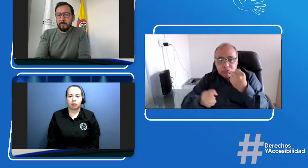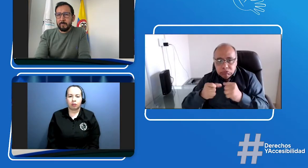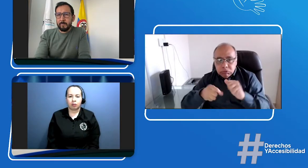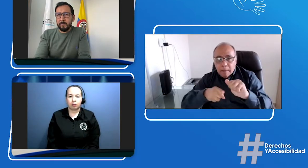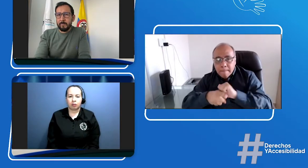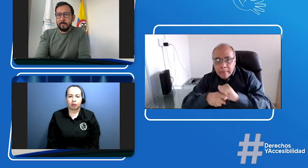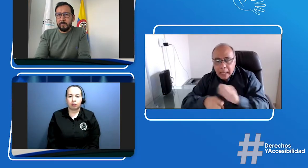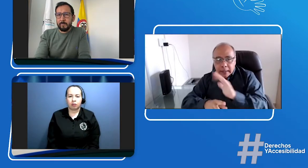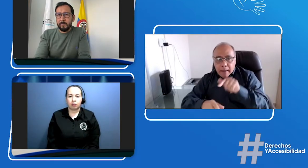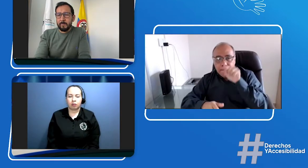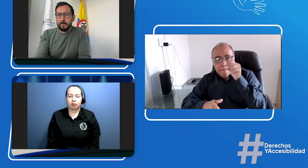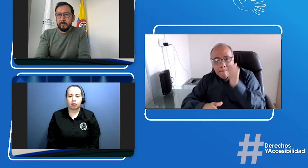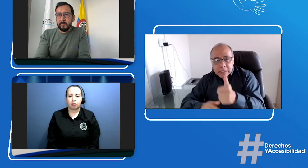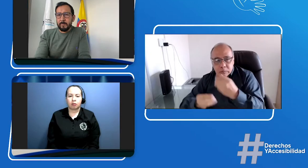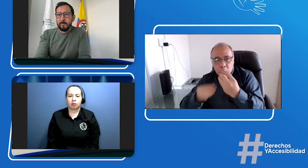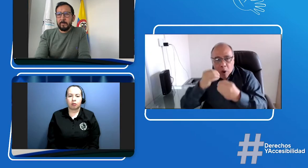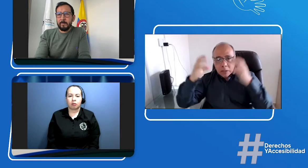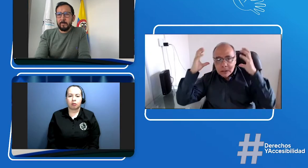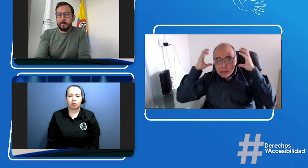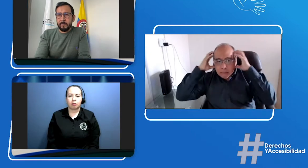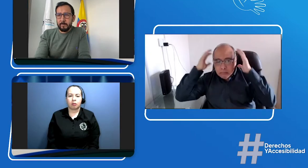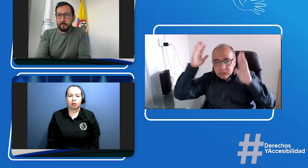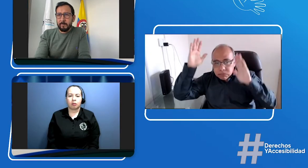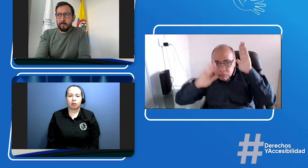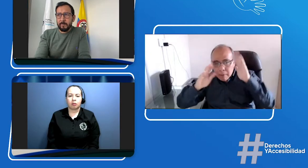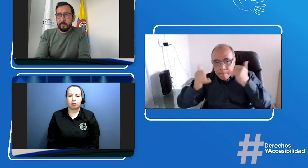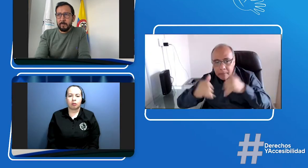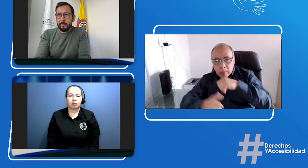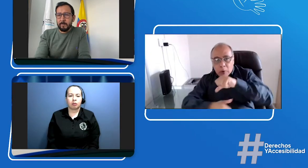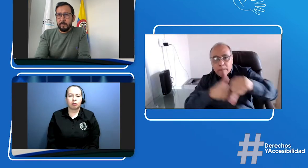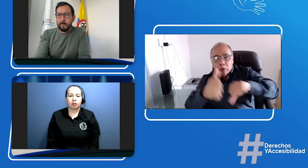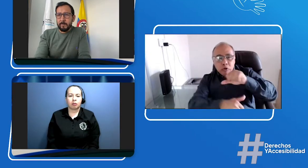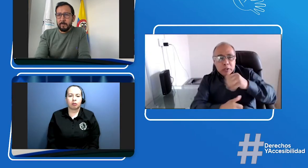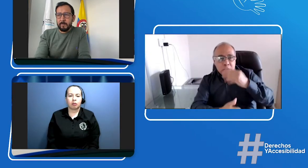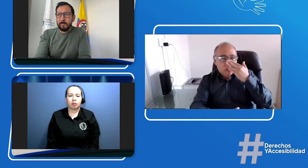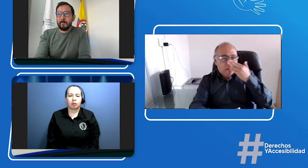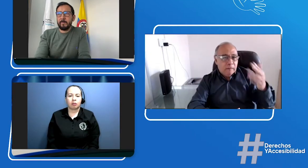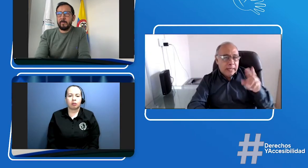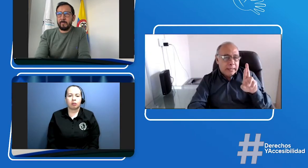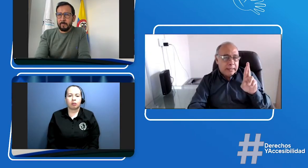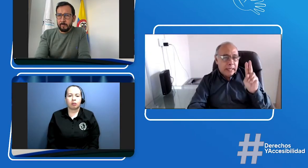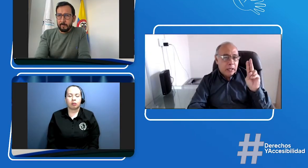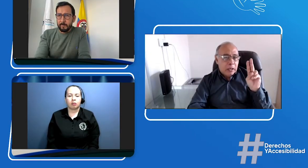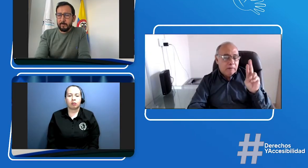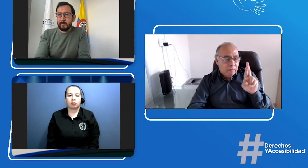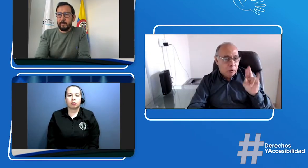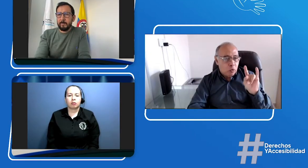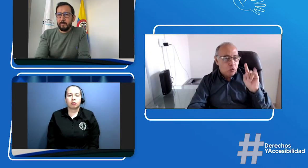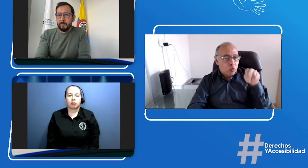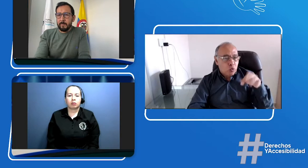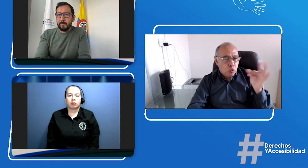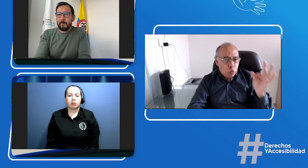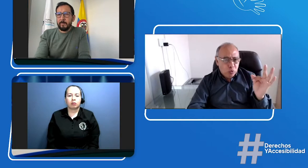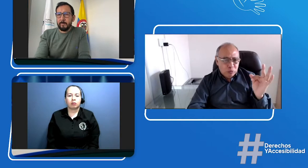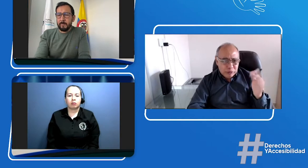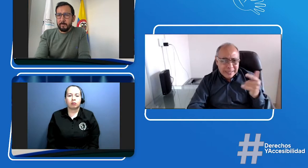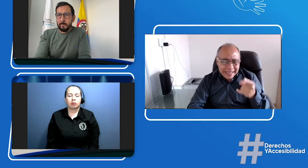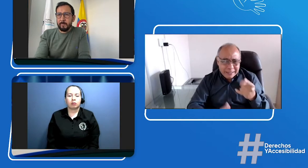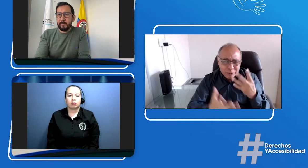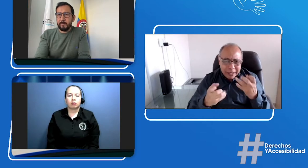pasos en el OCEA, hacer la parte teórica, la parte práctica, pasar por la audiometría, sacar el